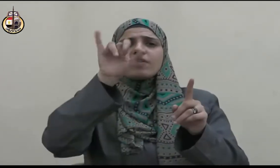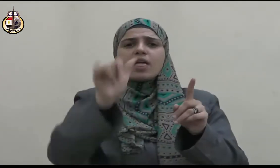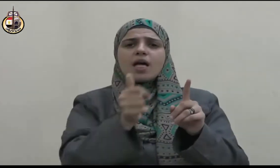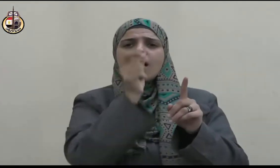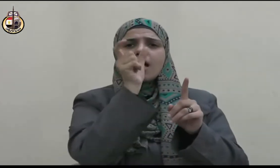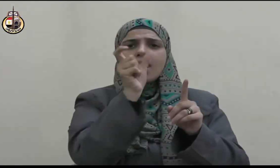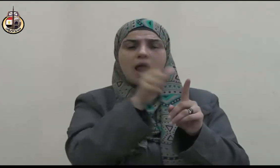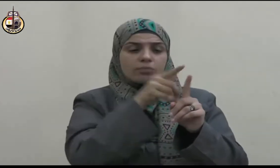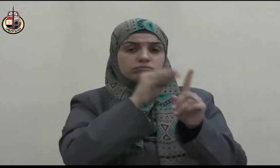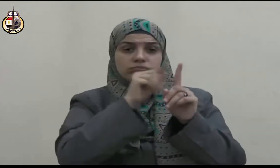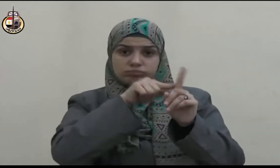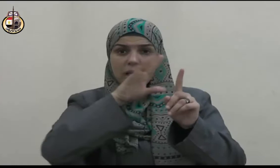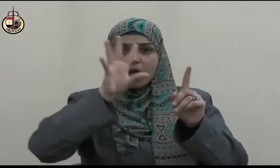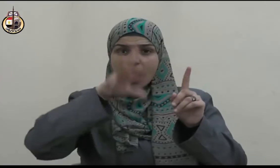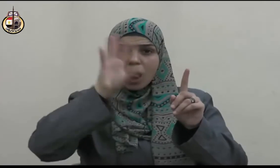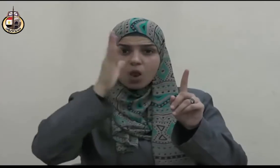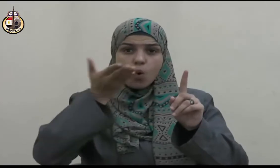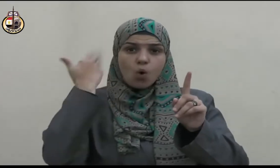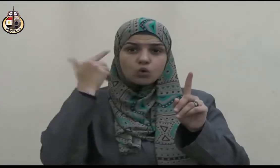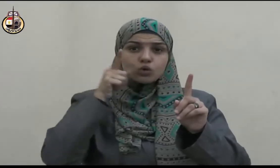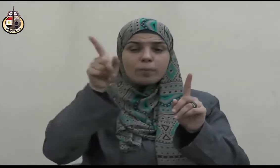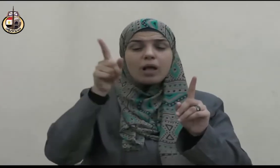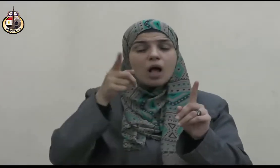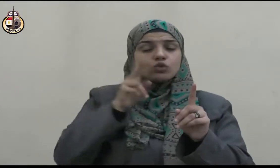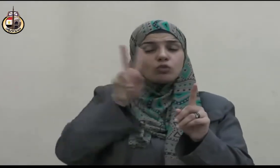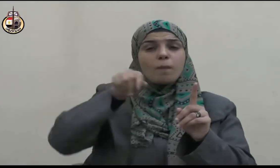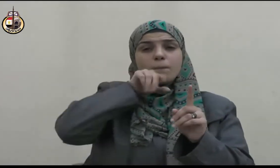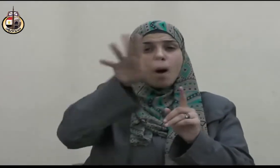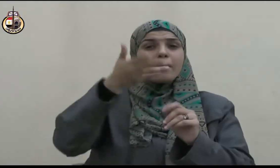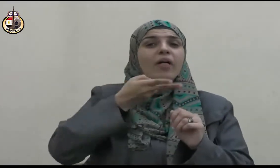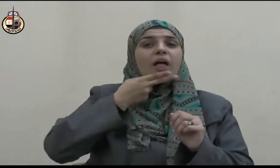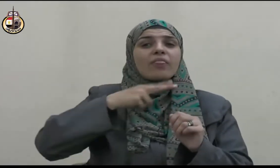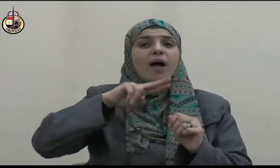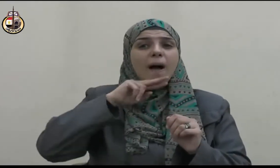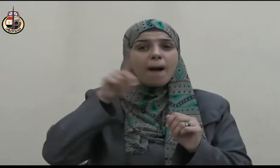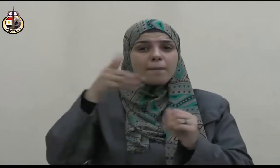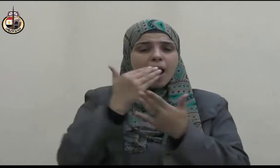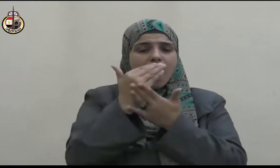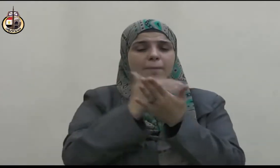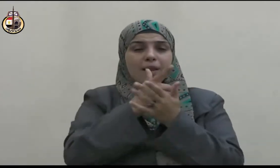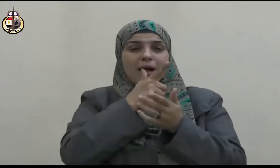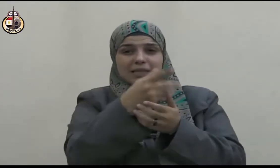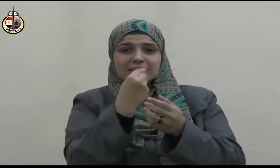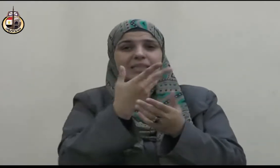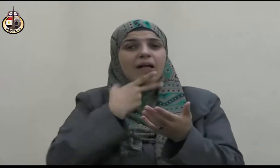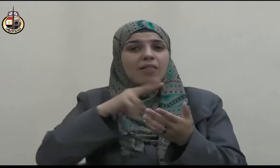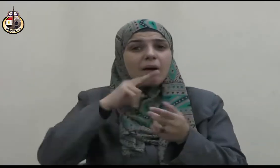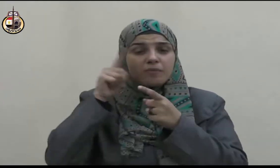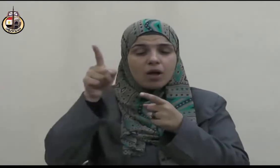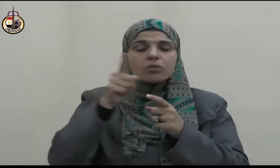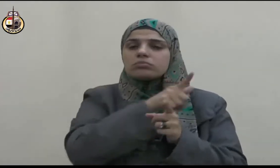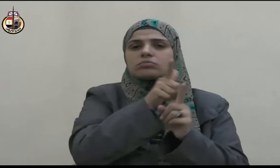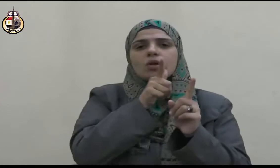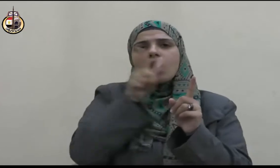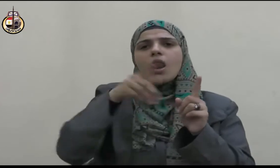معه في عهد لا ندري ما يمكنه أن يصنع بنا فيه ثم قال ولم